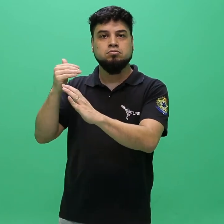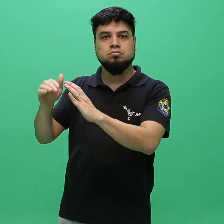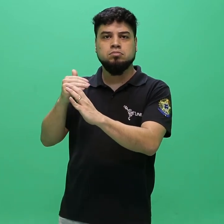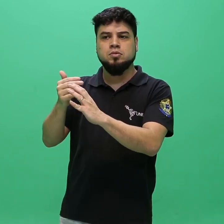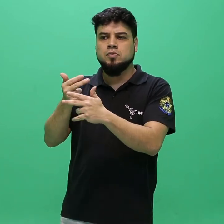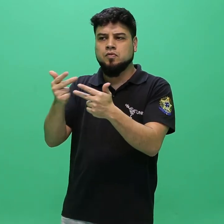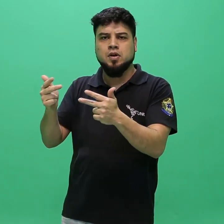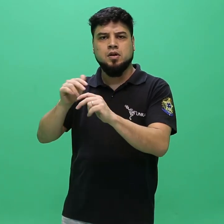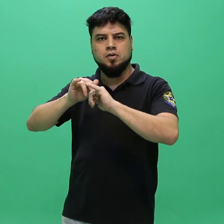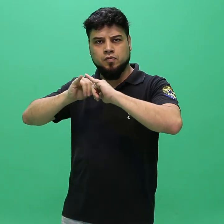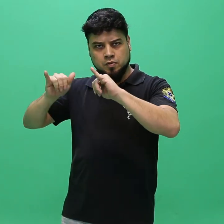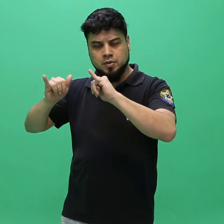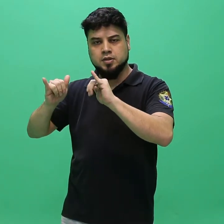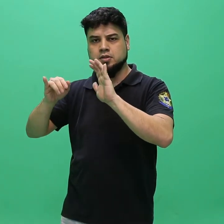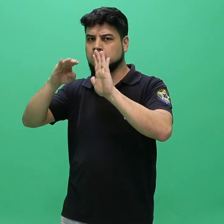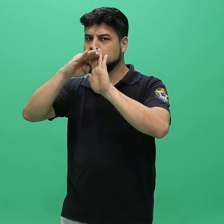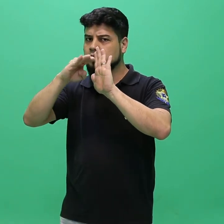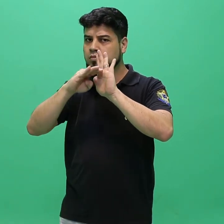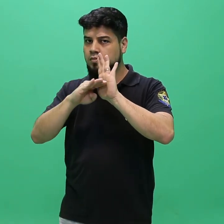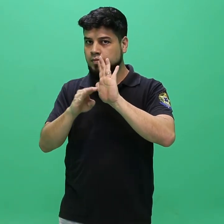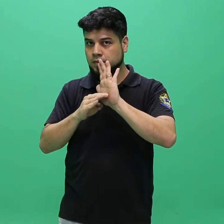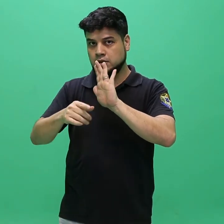indeferimento da inscrição do candidato.